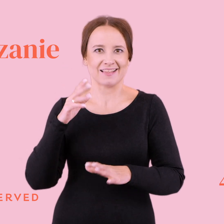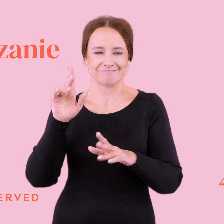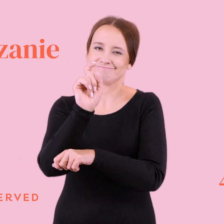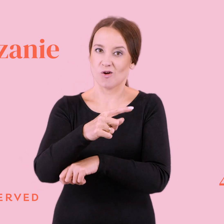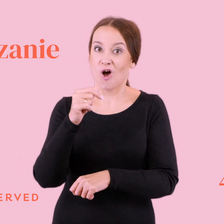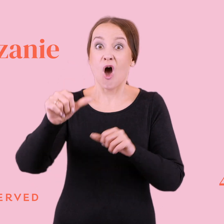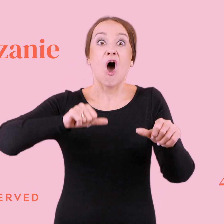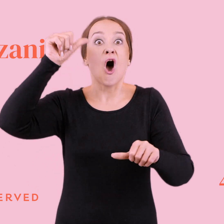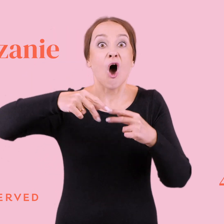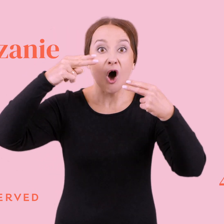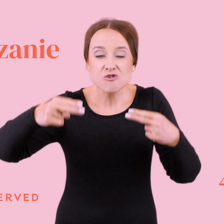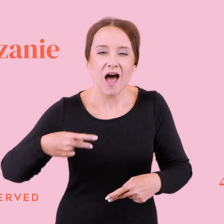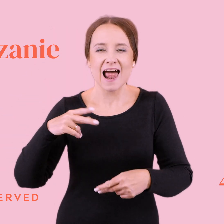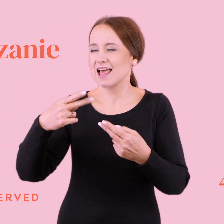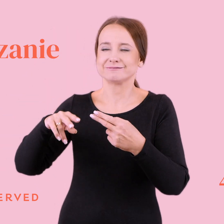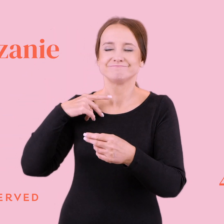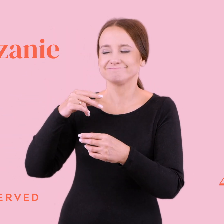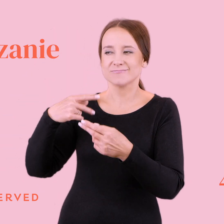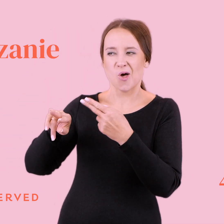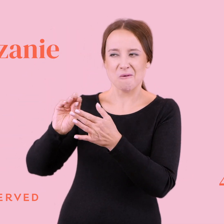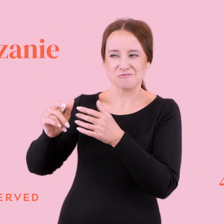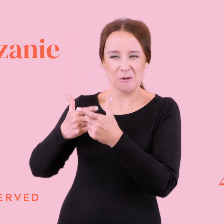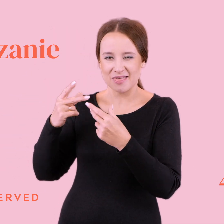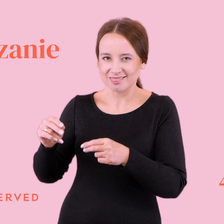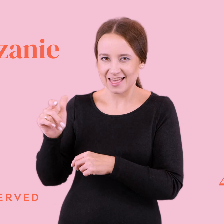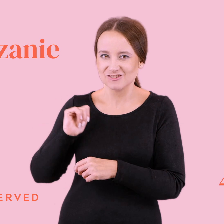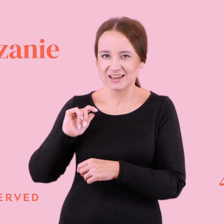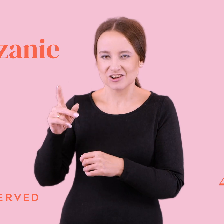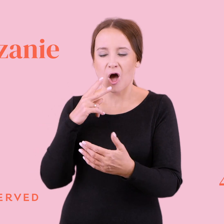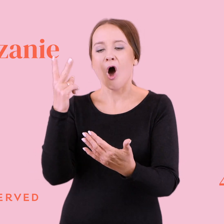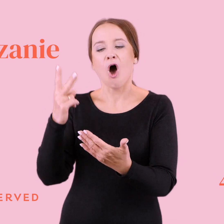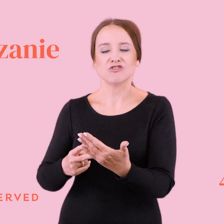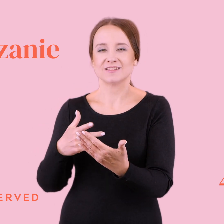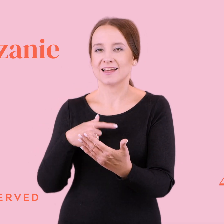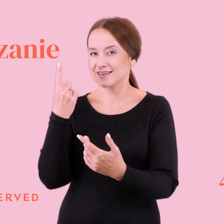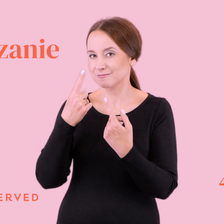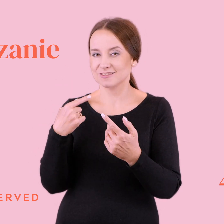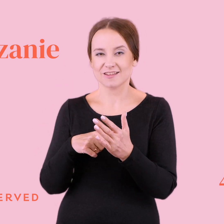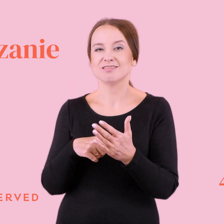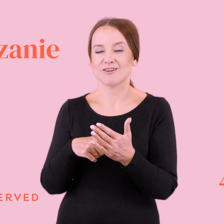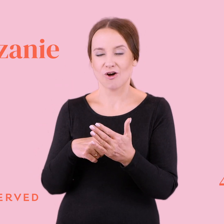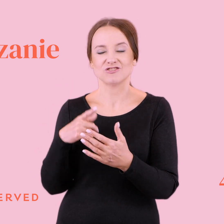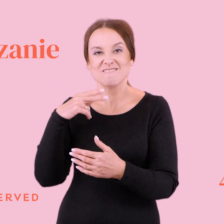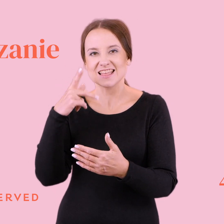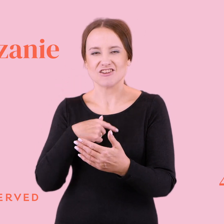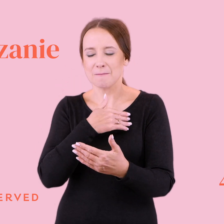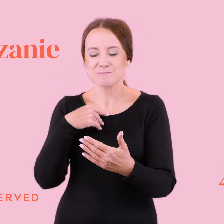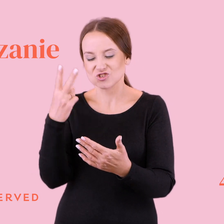Ale nieodpisywanie i trzymanie kogoś nadczytanym, to jest, no, uważam, że duże świństwo i to jest bardzo dla wytrwałych